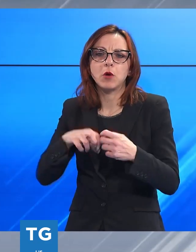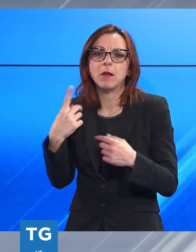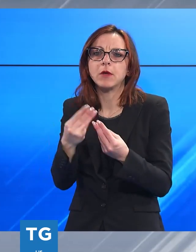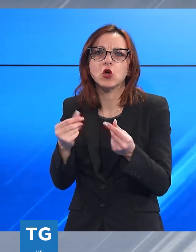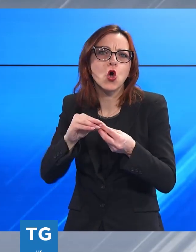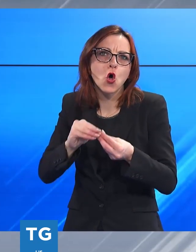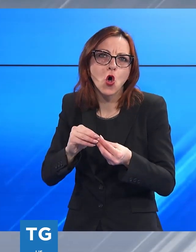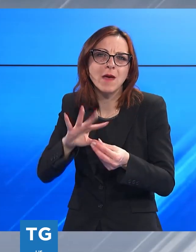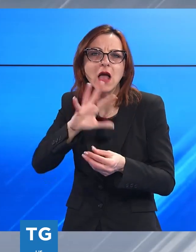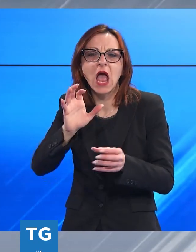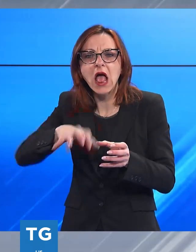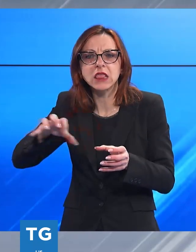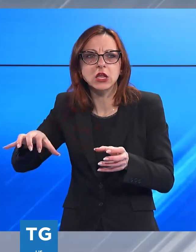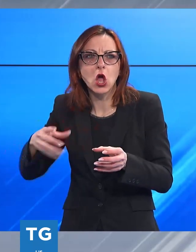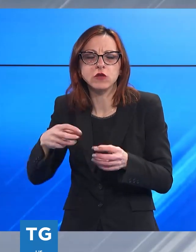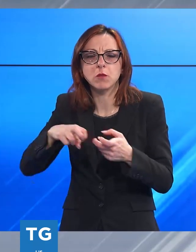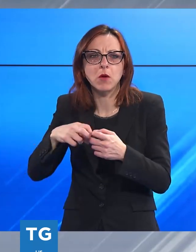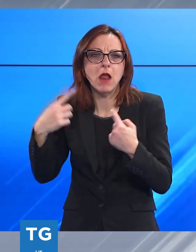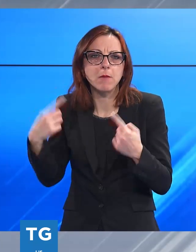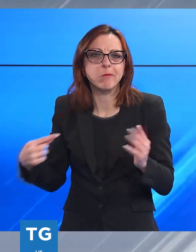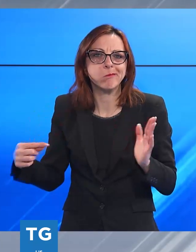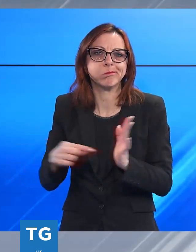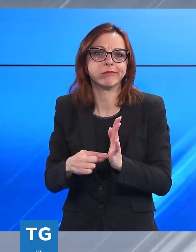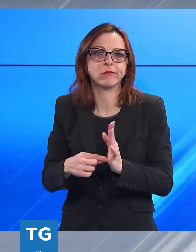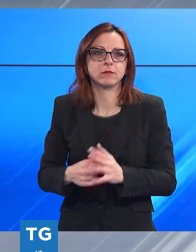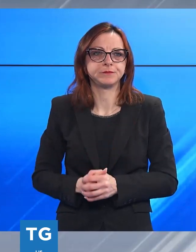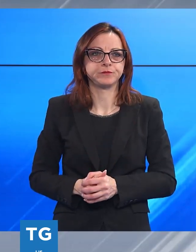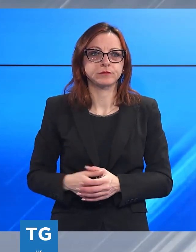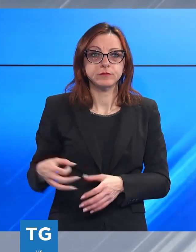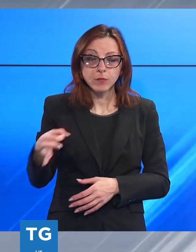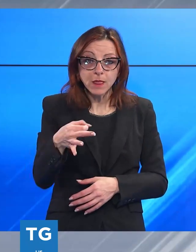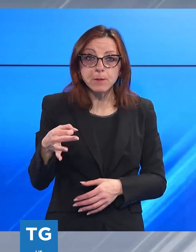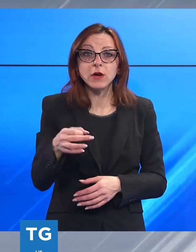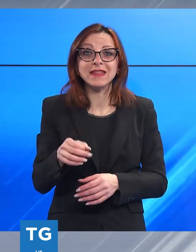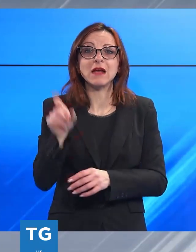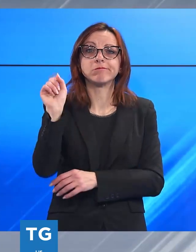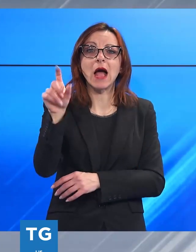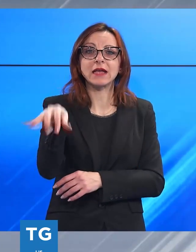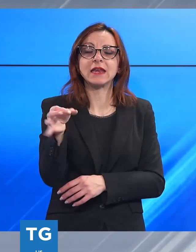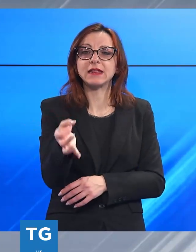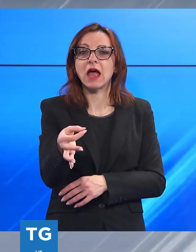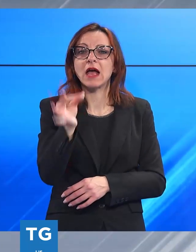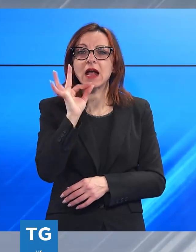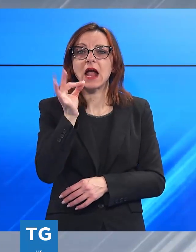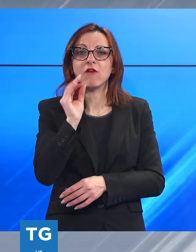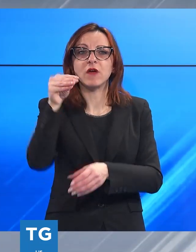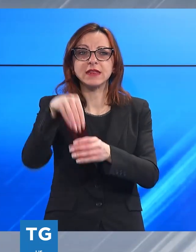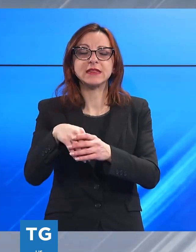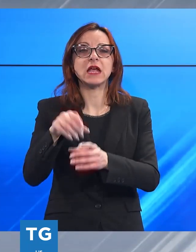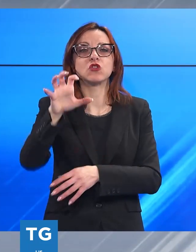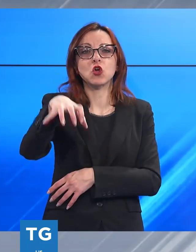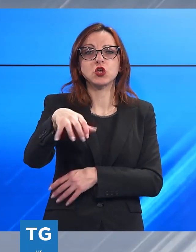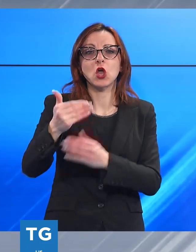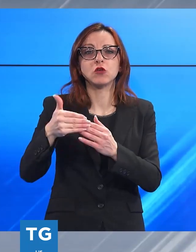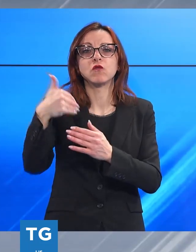noi e tutti gli altri chioschi. Inoltre le monete anche dalla macchinetta del caffè all'interno del chiosco di fronte